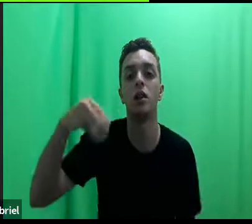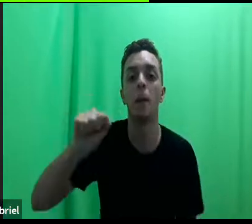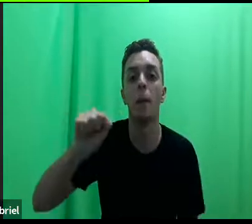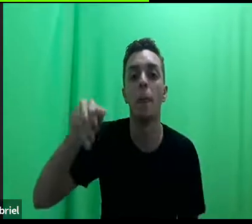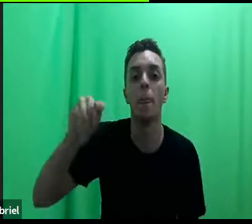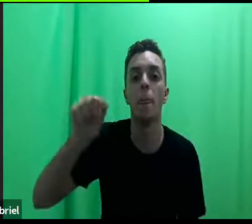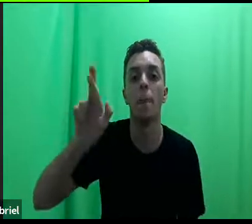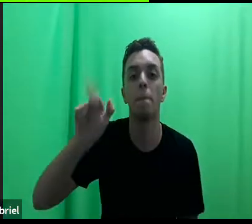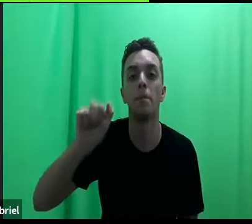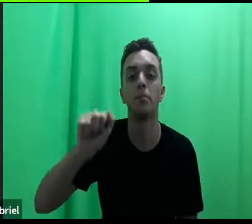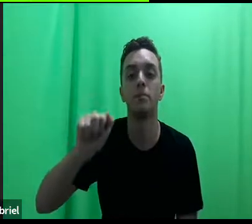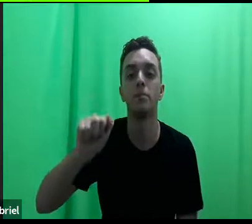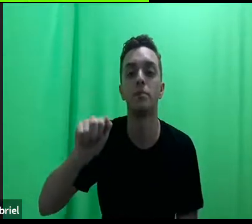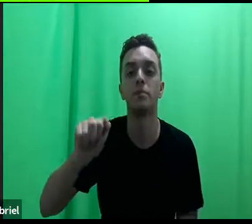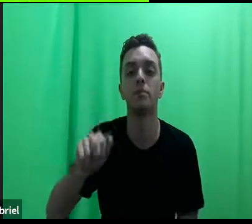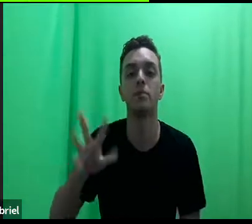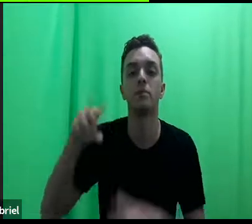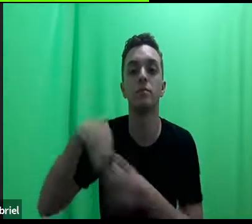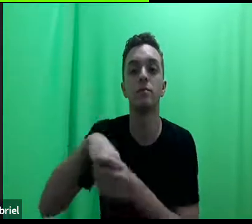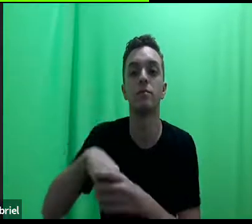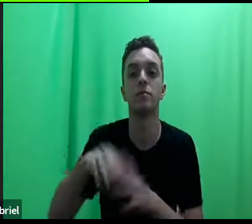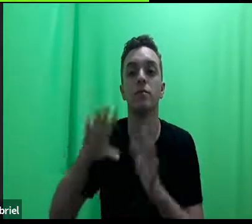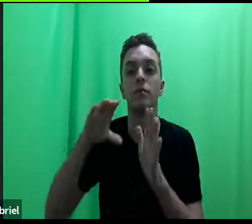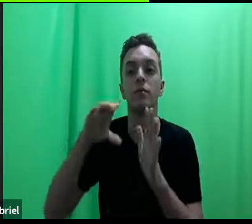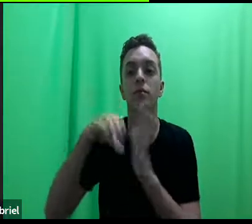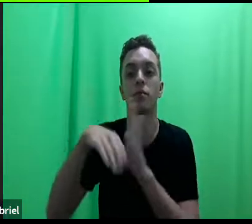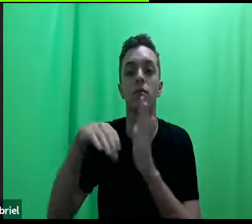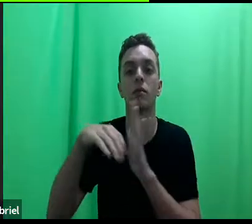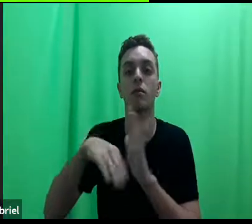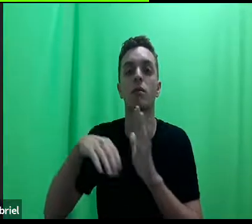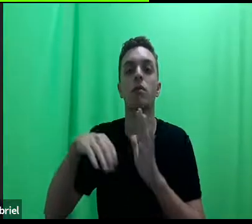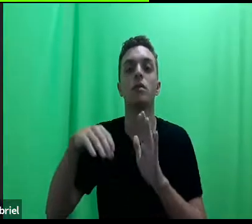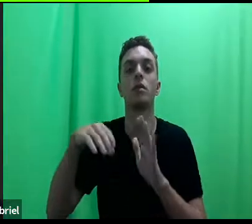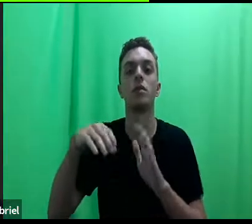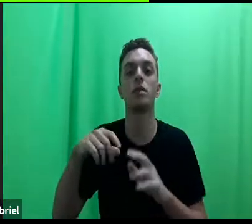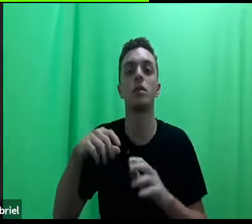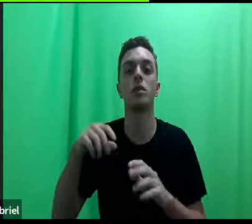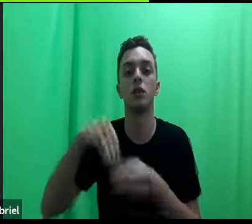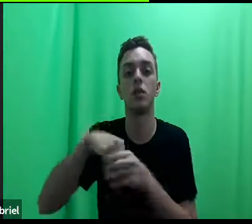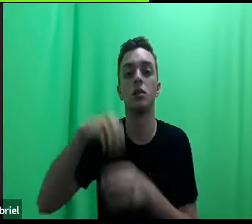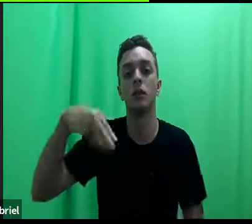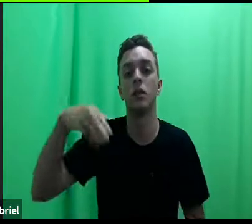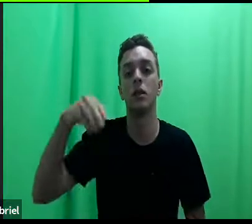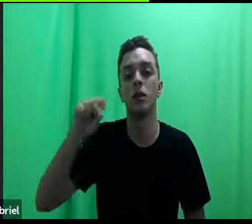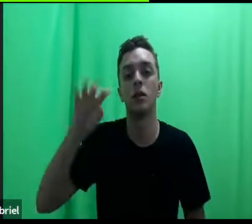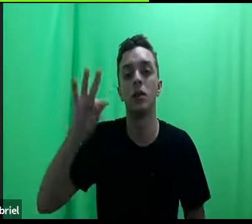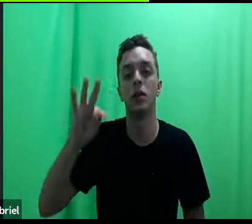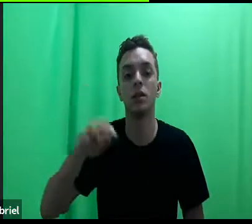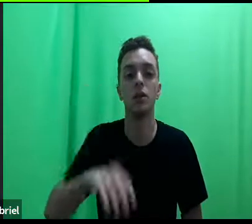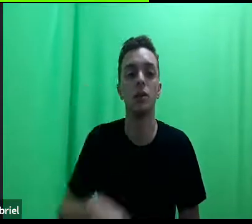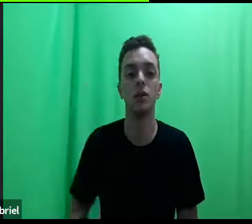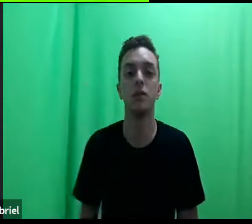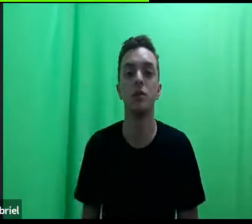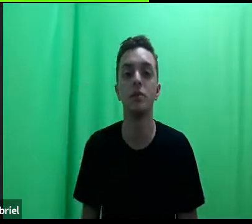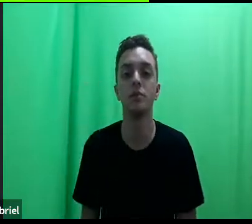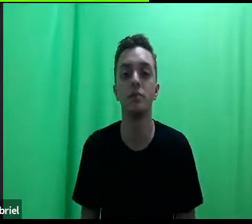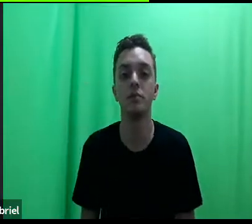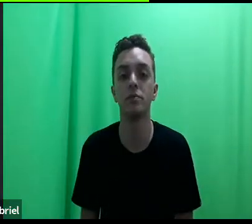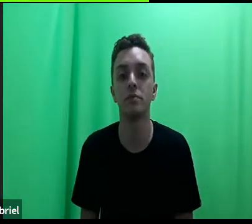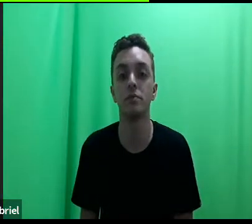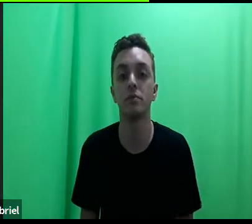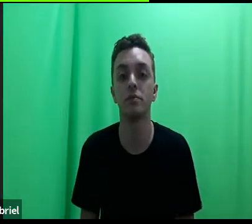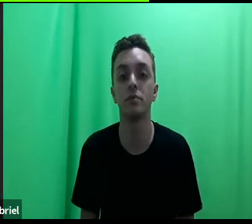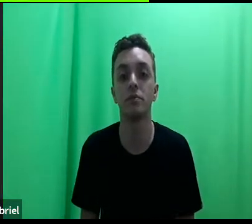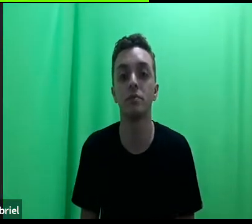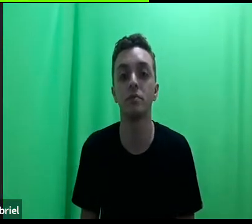jurídica popular em diversos contextos, dentre eles no MST, a Larissa Vieira do coletivo Margarida Alves, também com advocacia